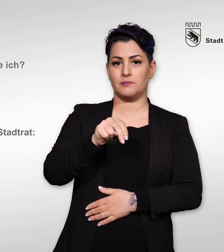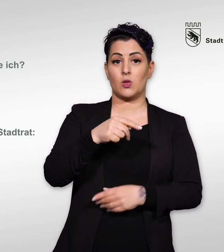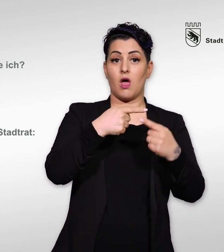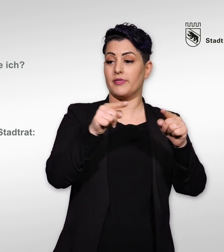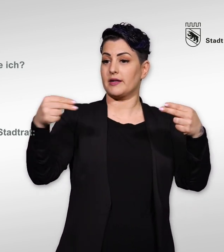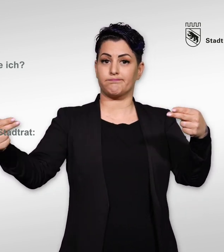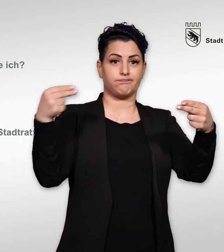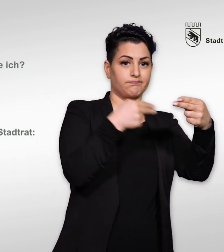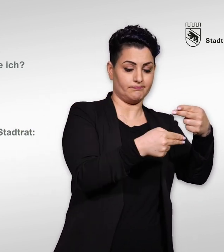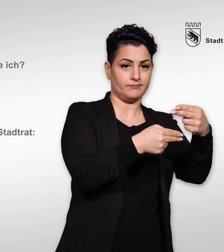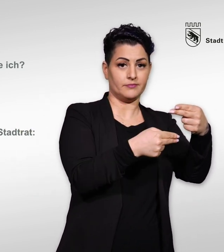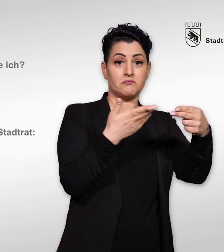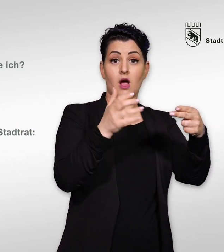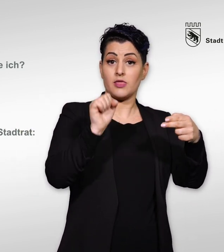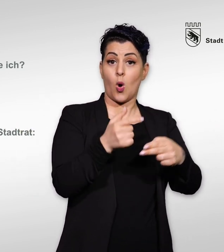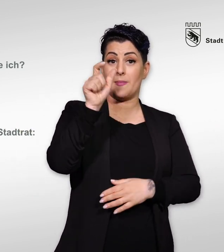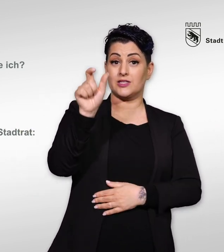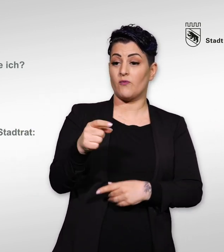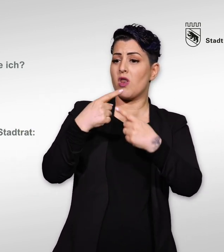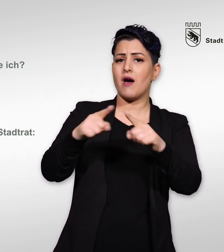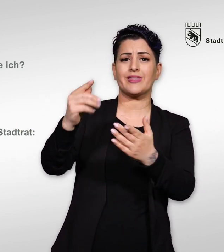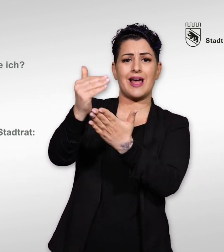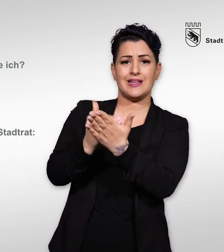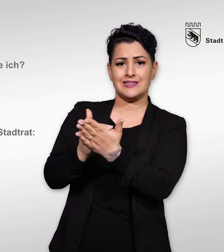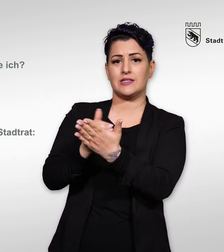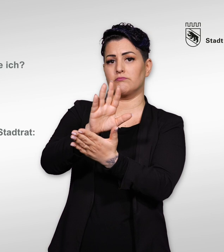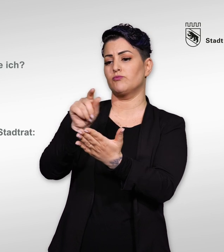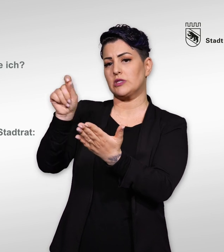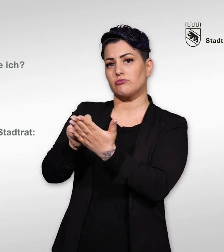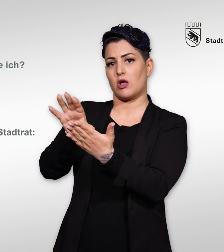Sie können auch einer Person von einer anderen Liste Ihre Stimme geben.